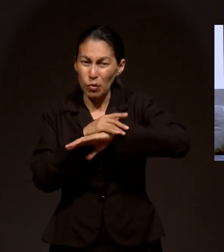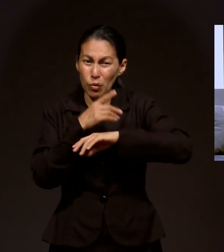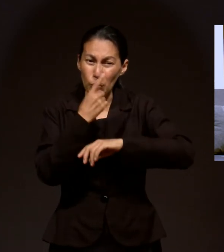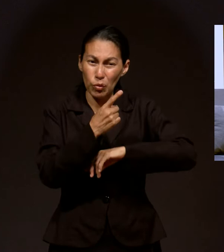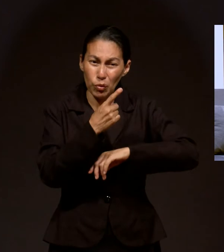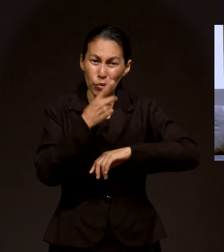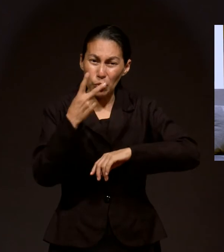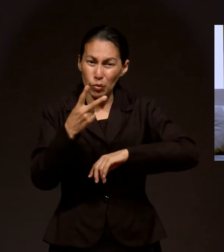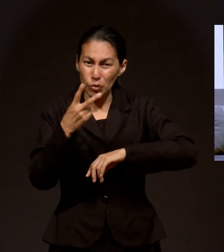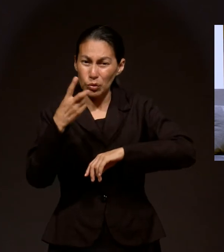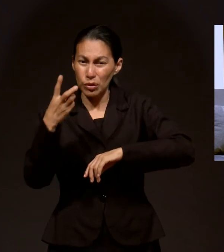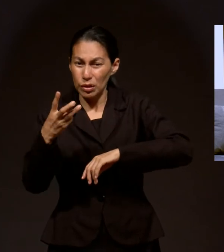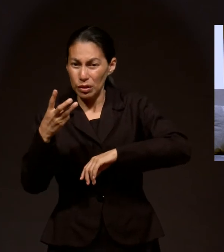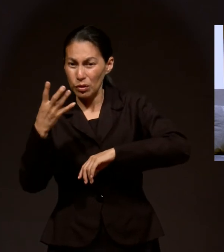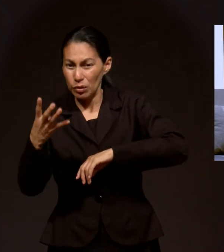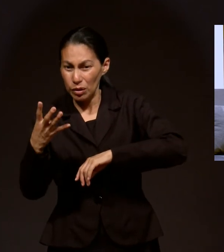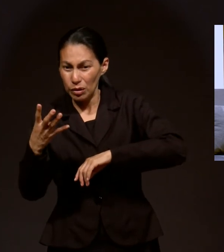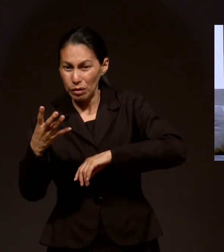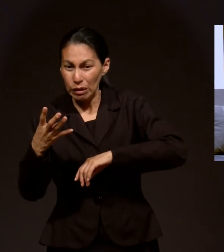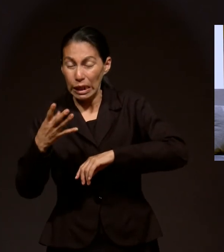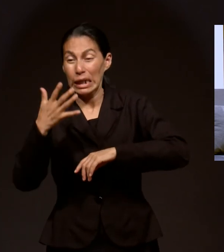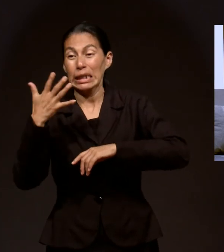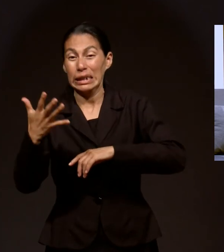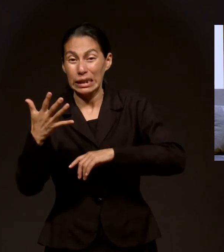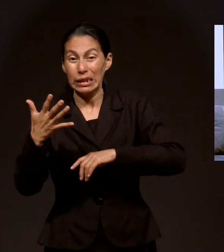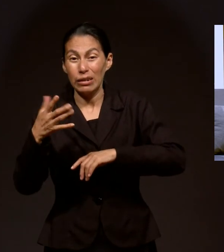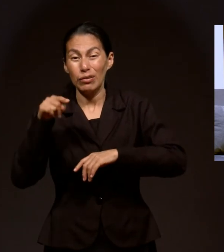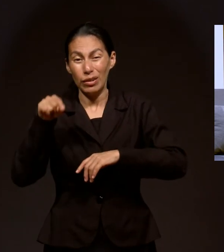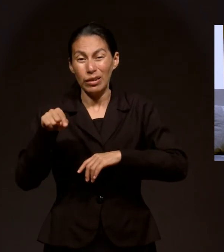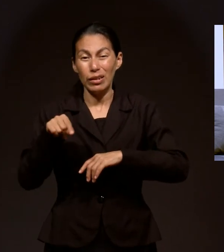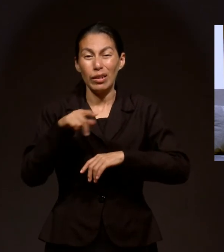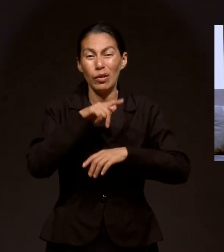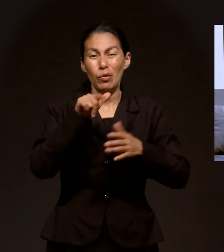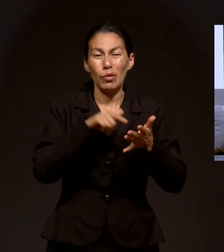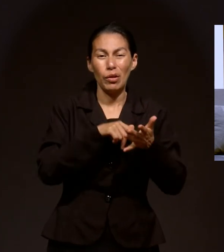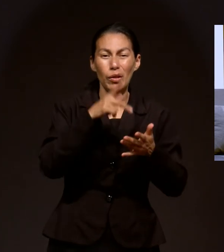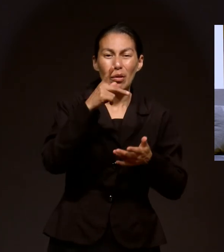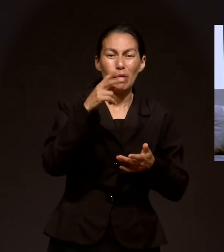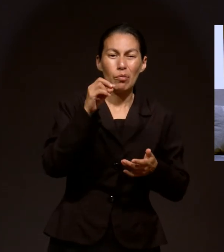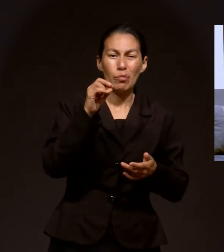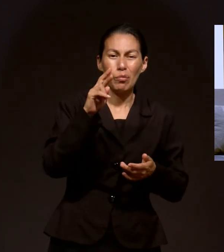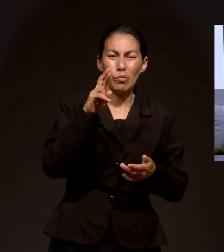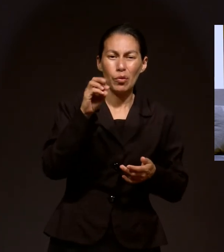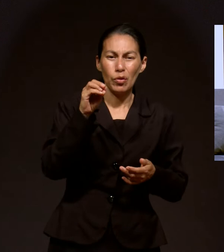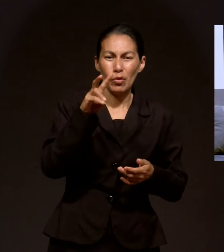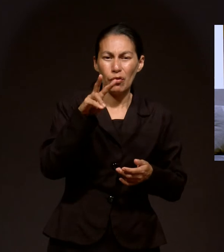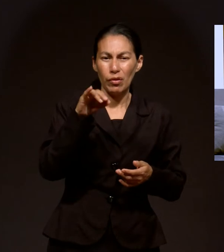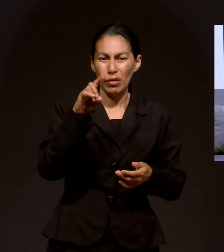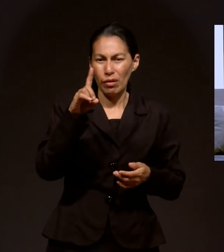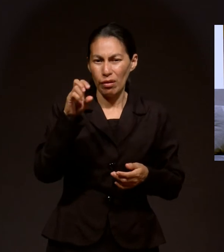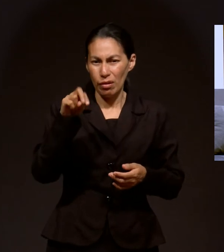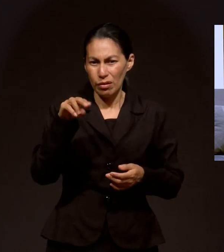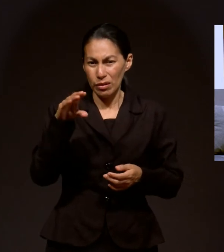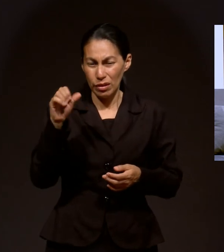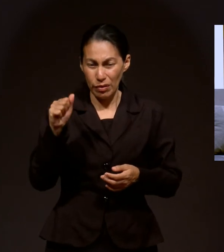4. Y recuerden que el huracán de Providencia fue categoría 5, que es la categoría más alta que existe en los huracanes. Y desde las 10 de la